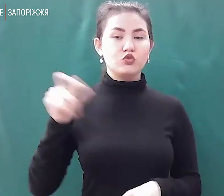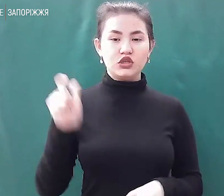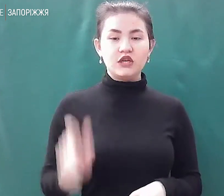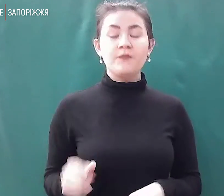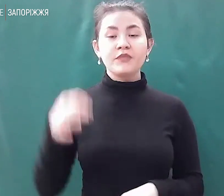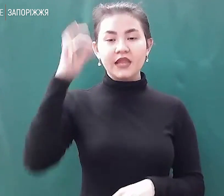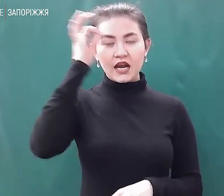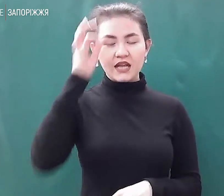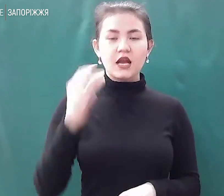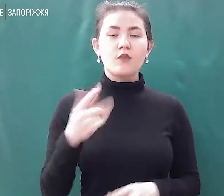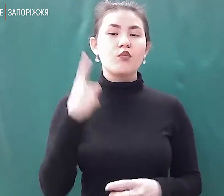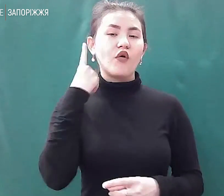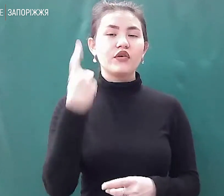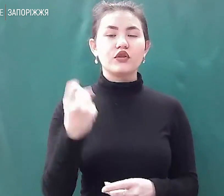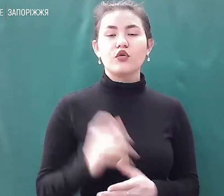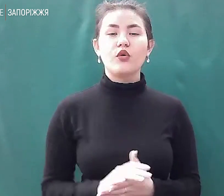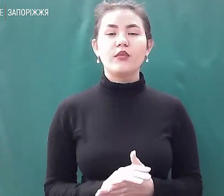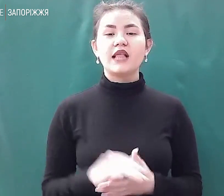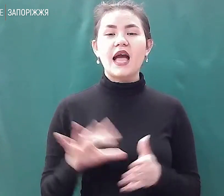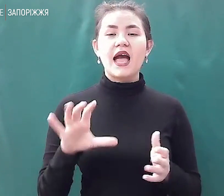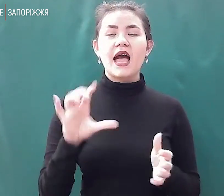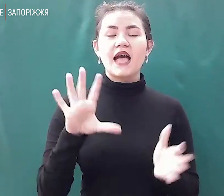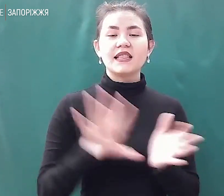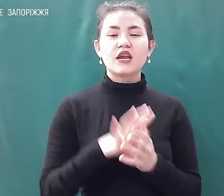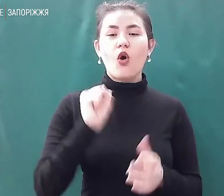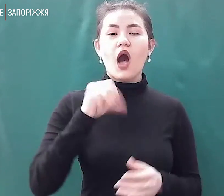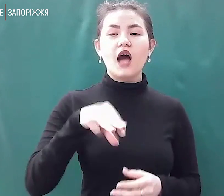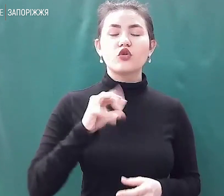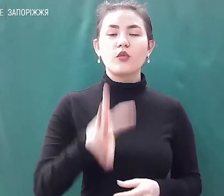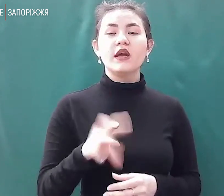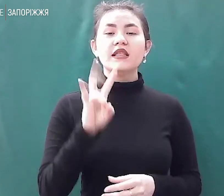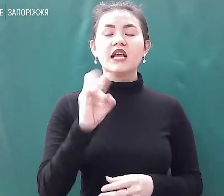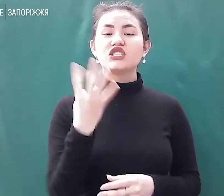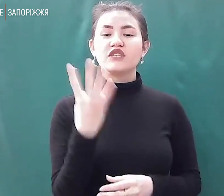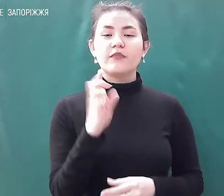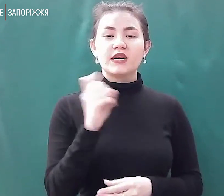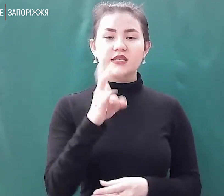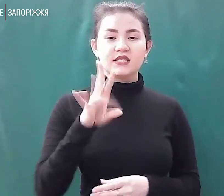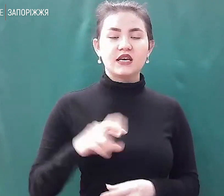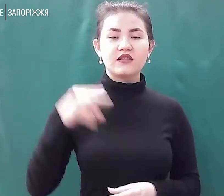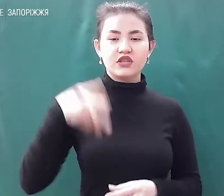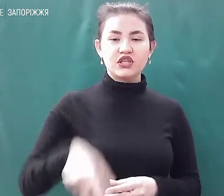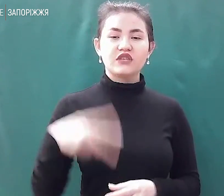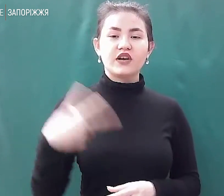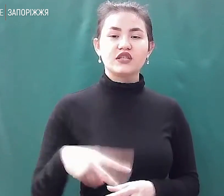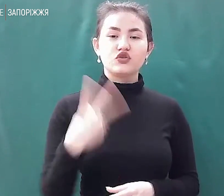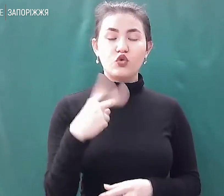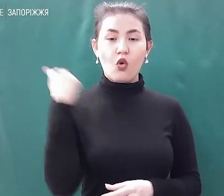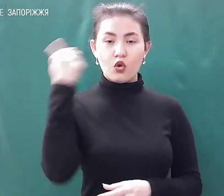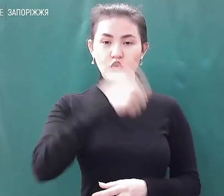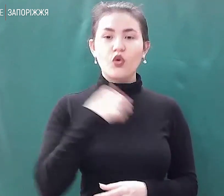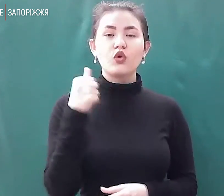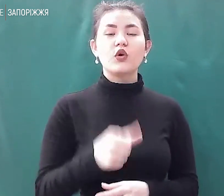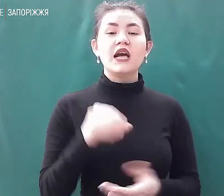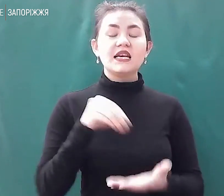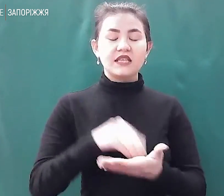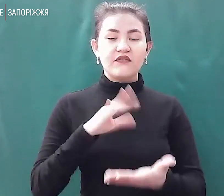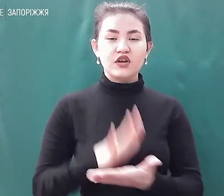повідомили в Енергоатомі, станом на 4 березня 2022 року зафіксовано попадання в